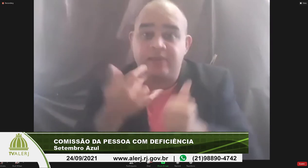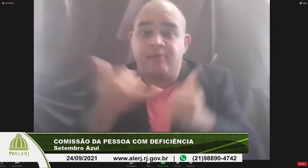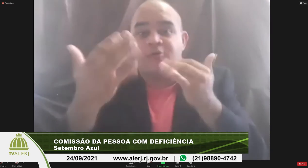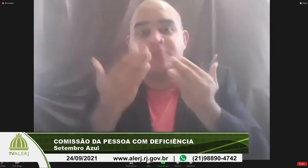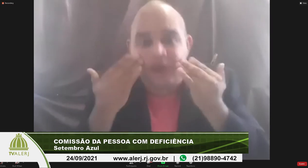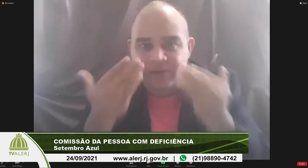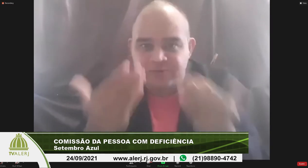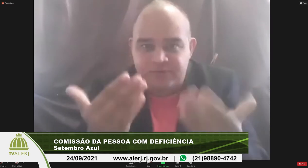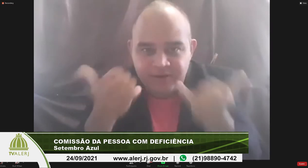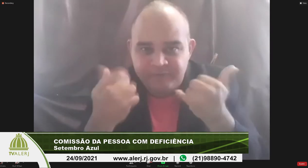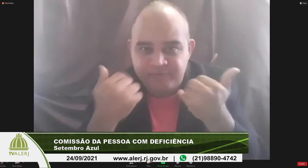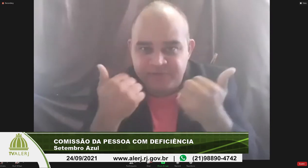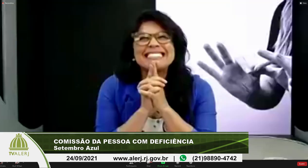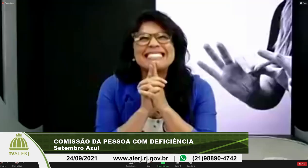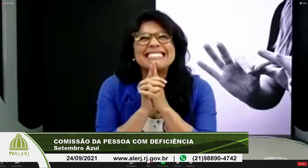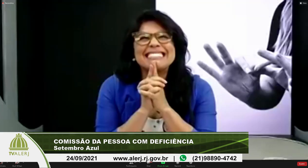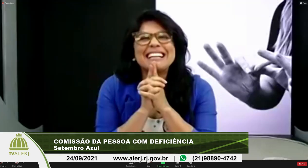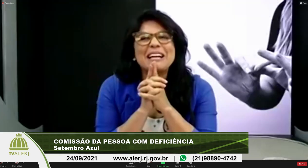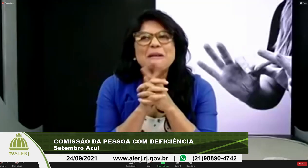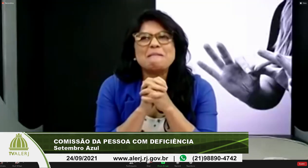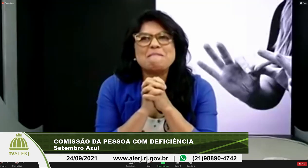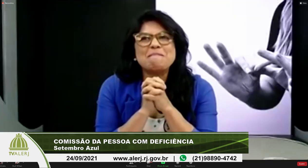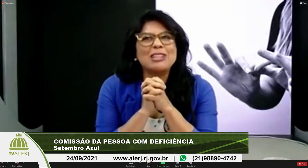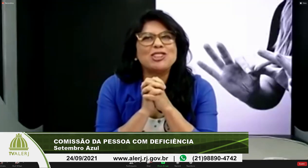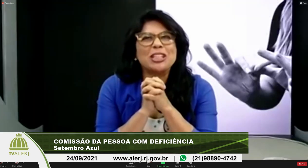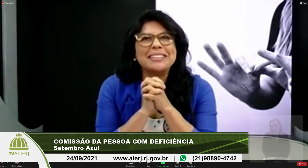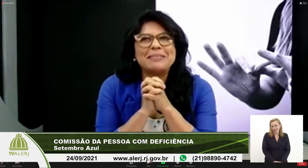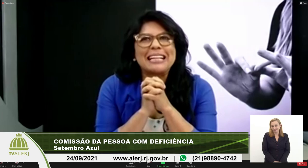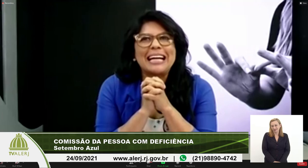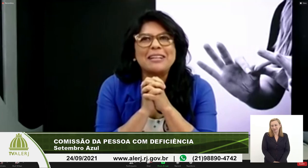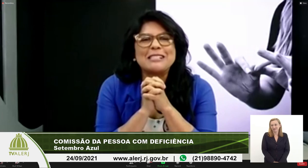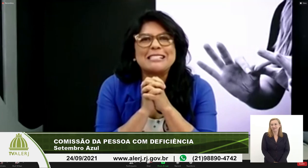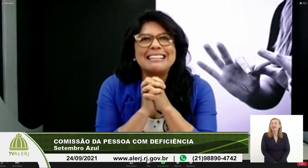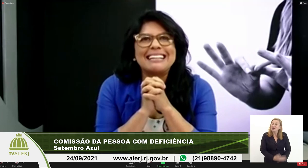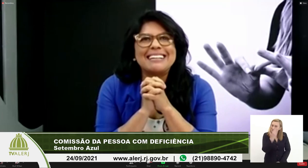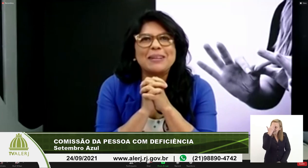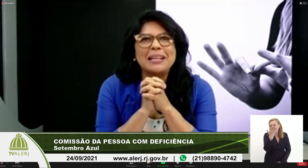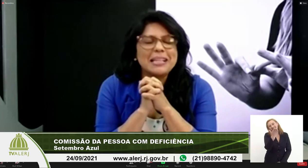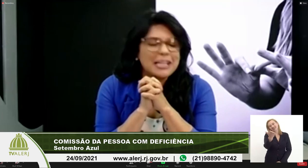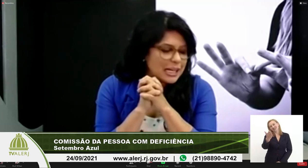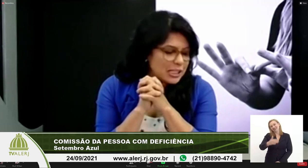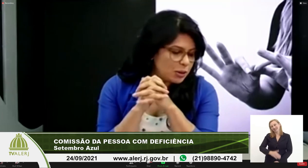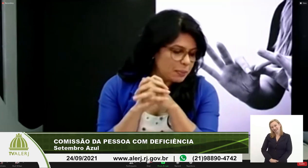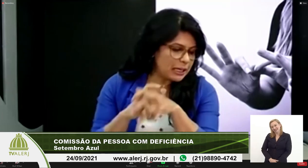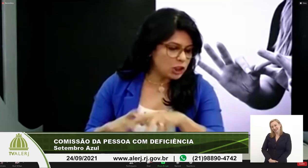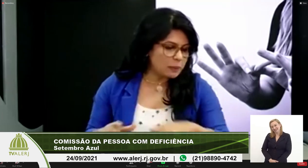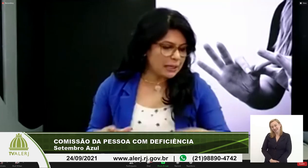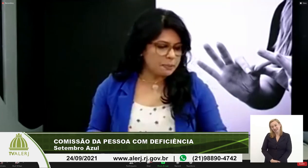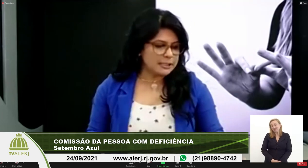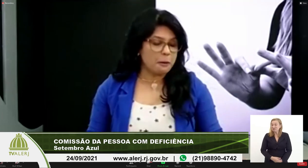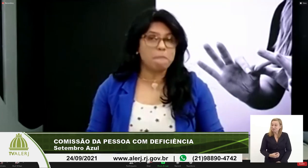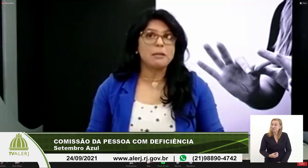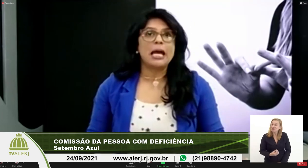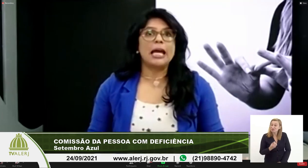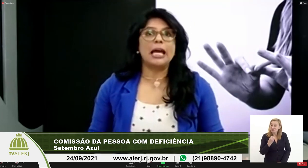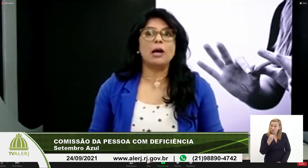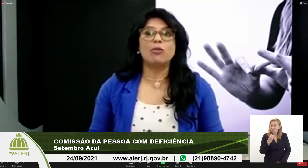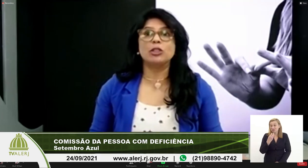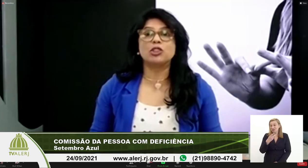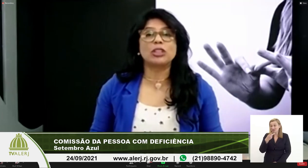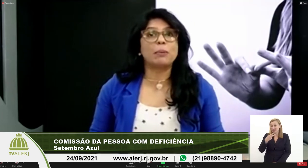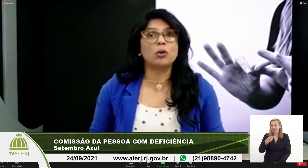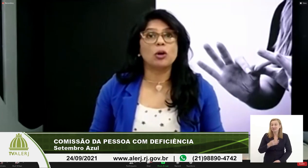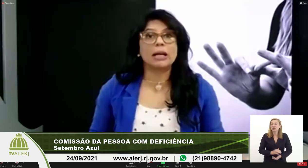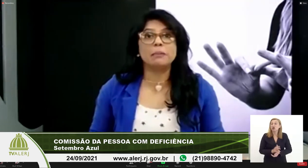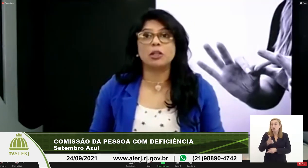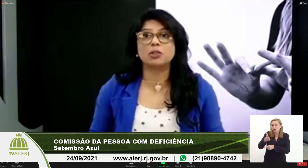parar obrigado desculpa aí imagina obrigada a você pela sua brilhante participação o